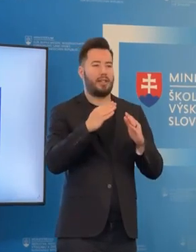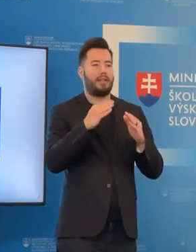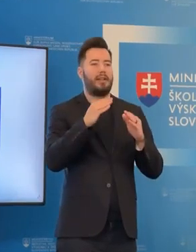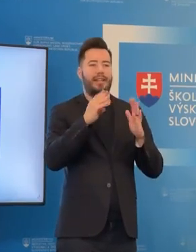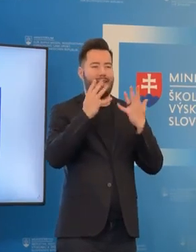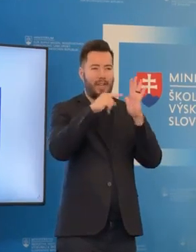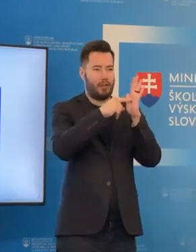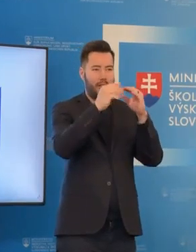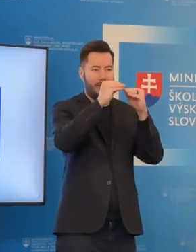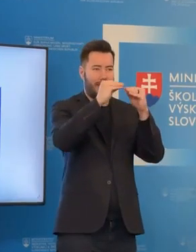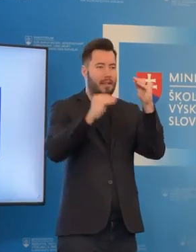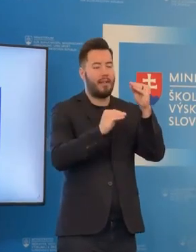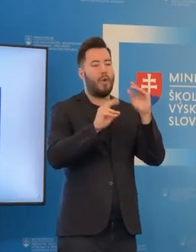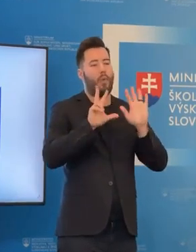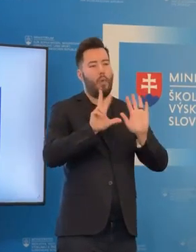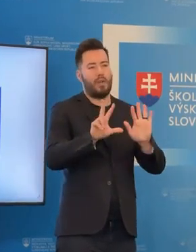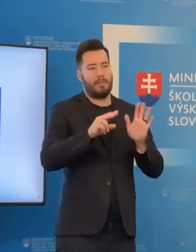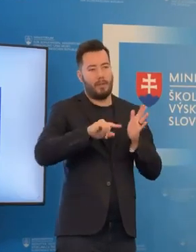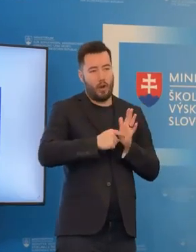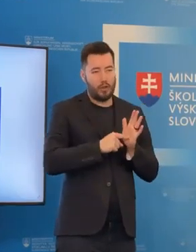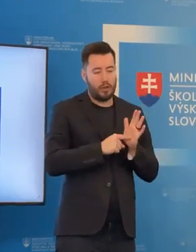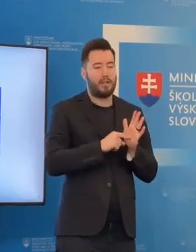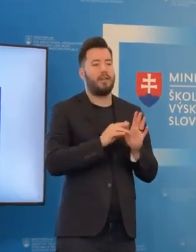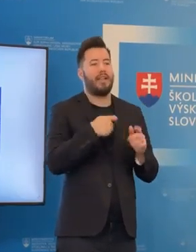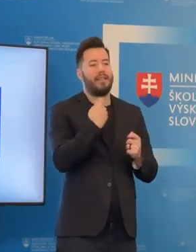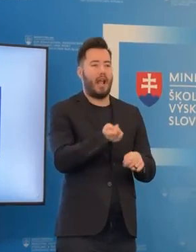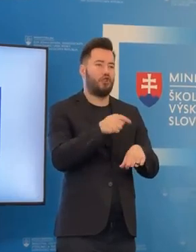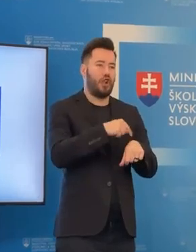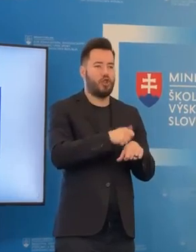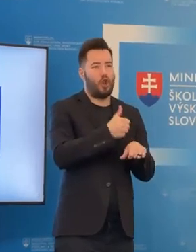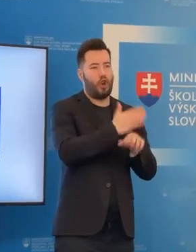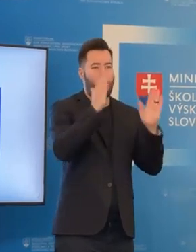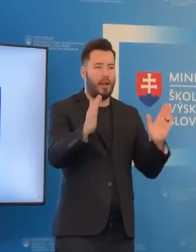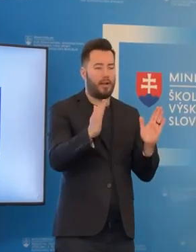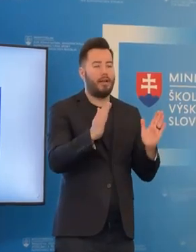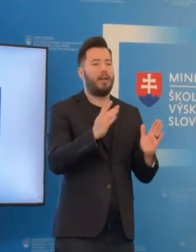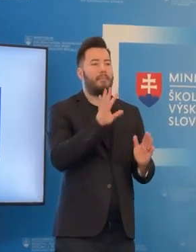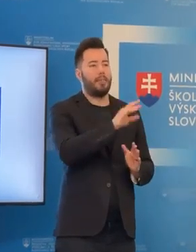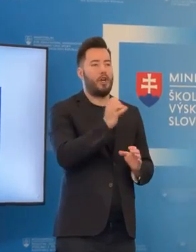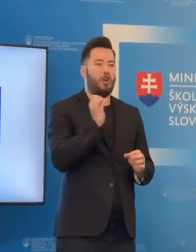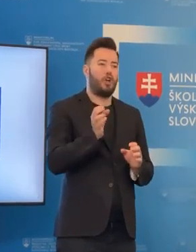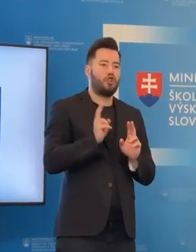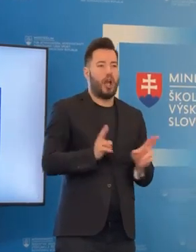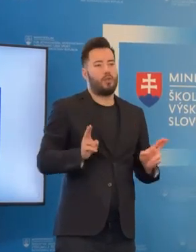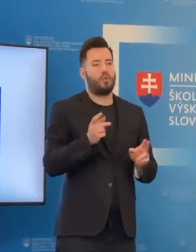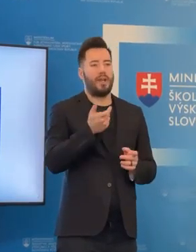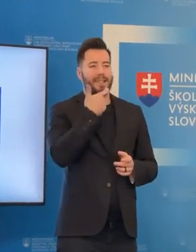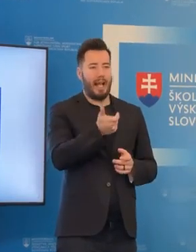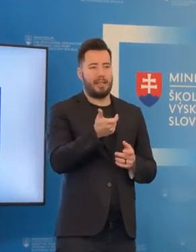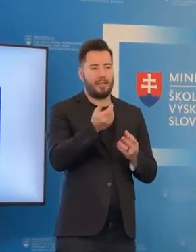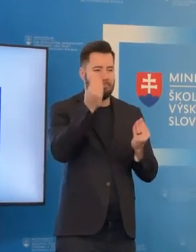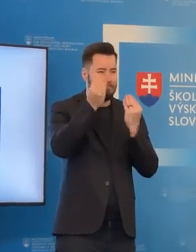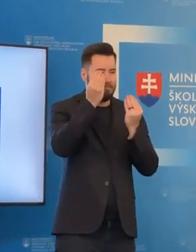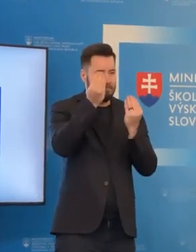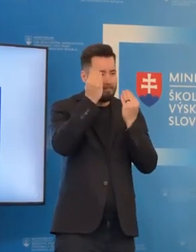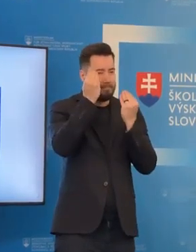dostatočný čas na to, aby si osvojili jazyk. Je to veľmi individuálne, čo sa teraz deje na Slovensku a my tam